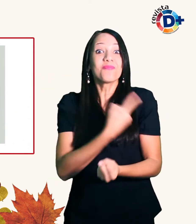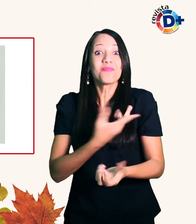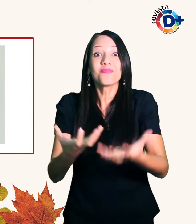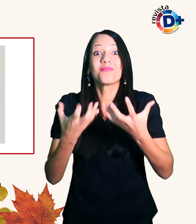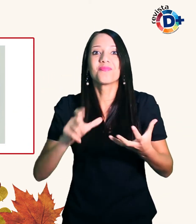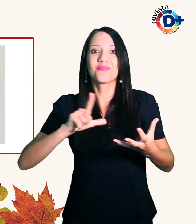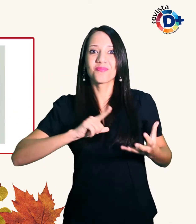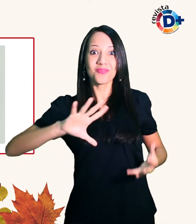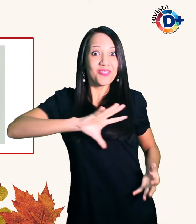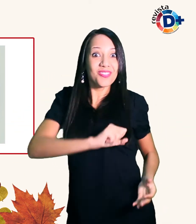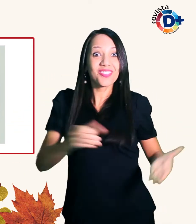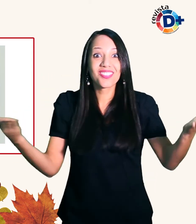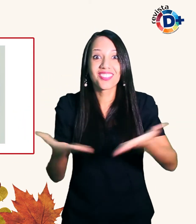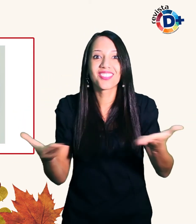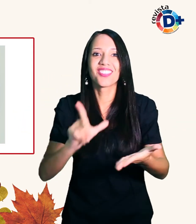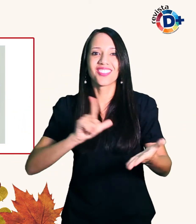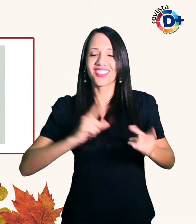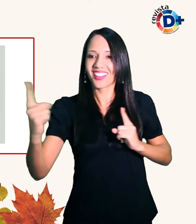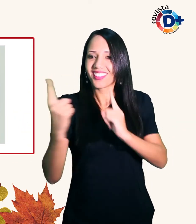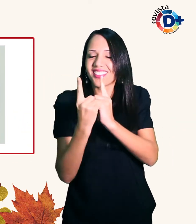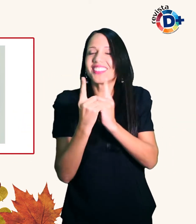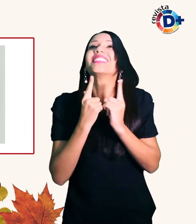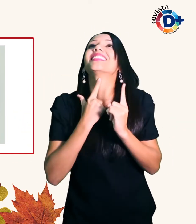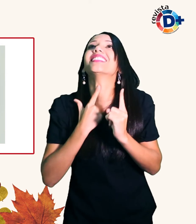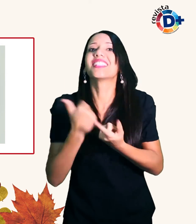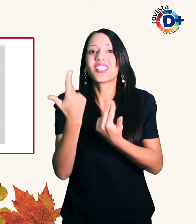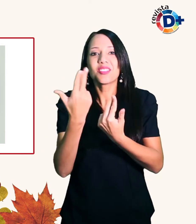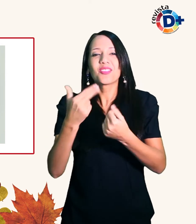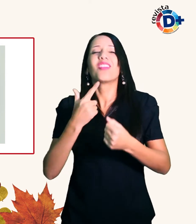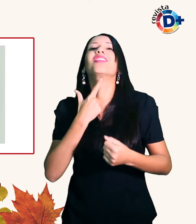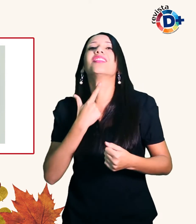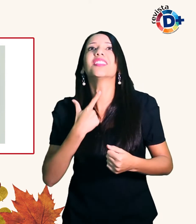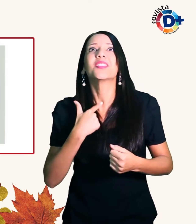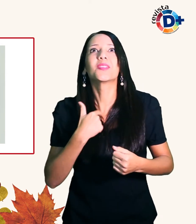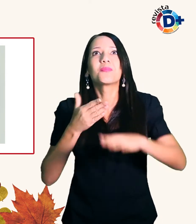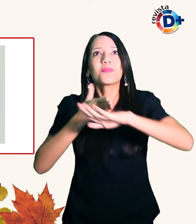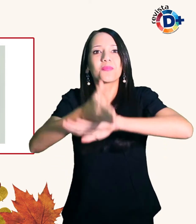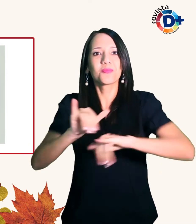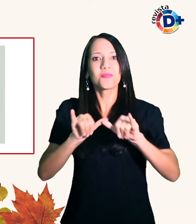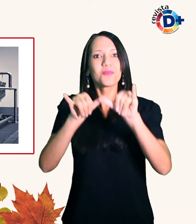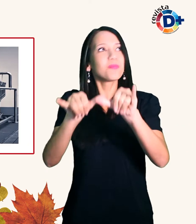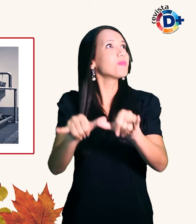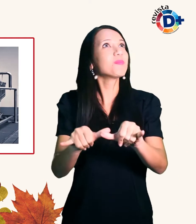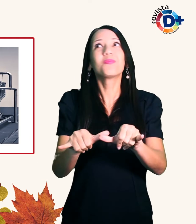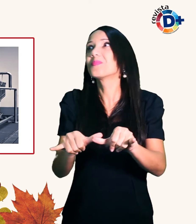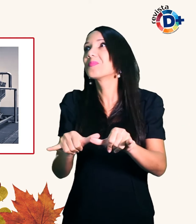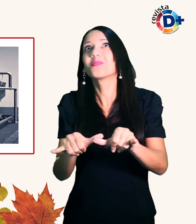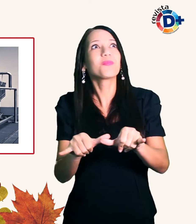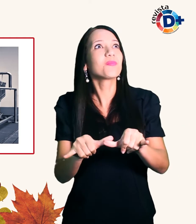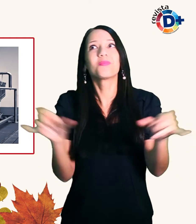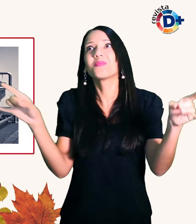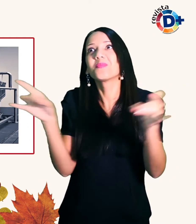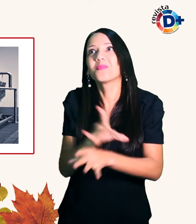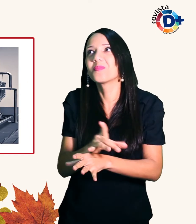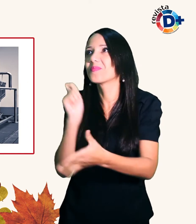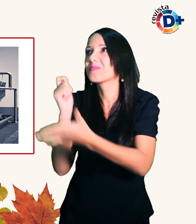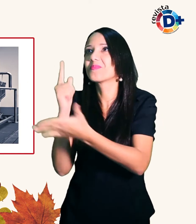desejamos quando vamos ao supermercado Muitas opções prontas para consumo que não demandam muito